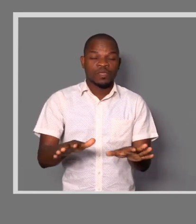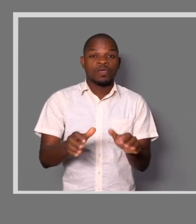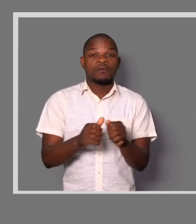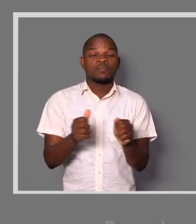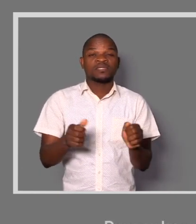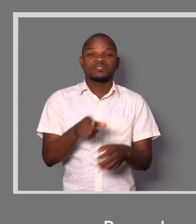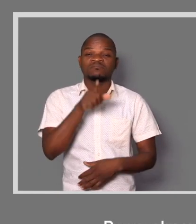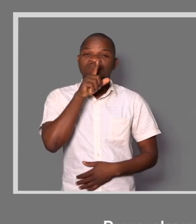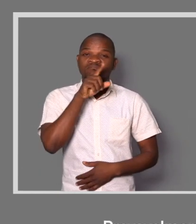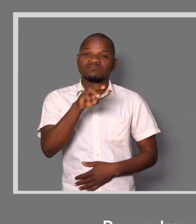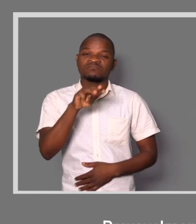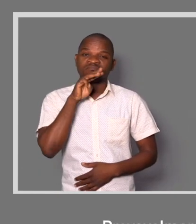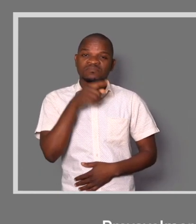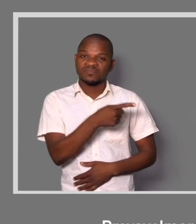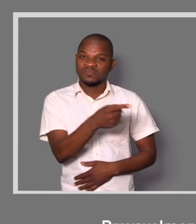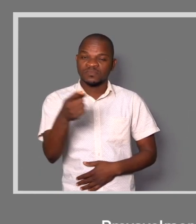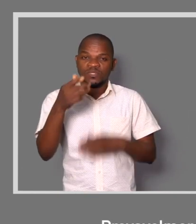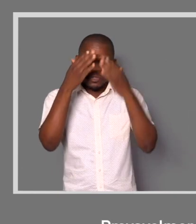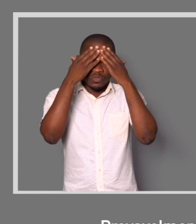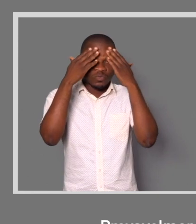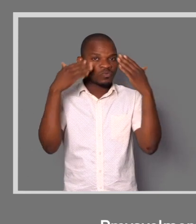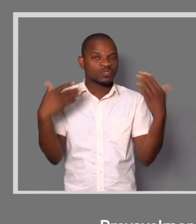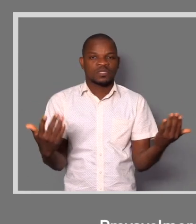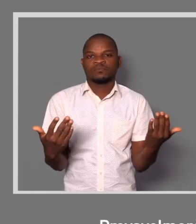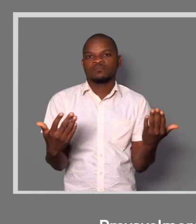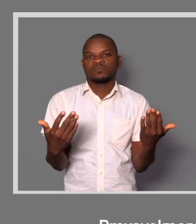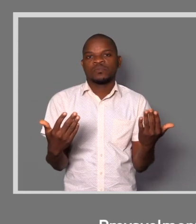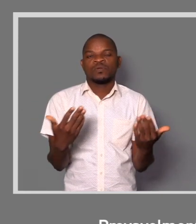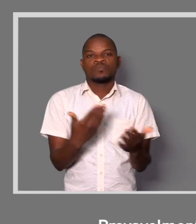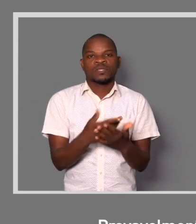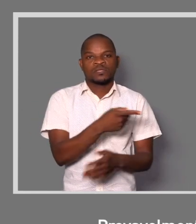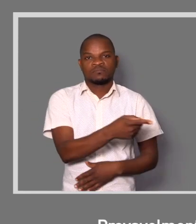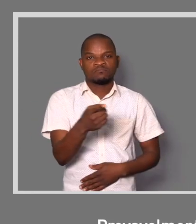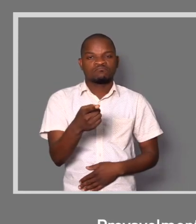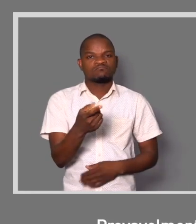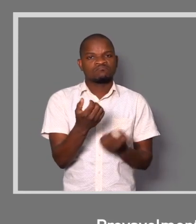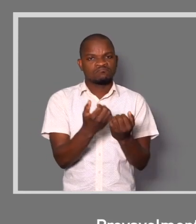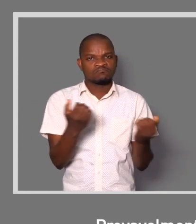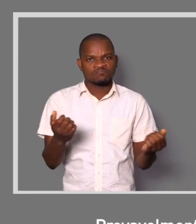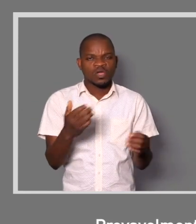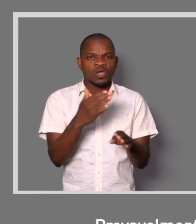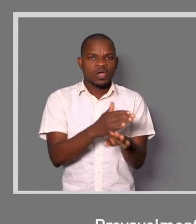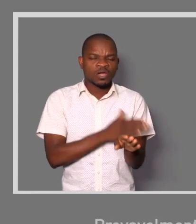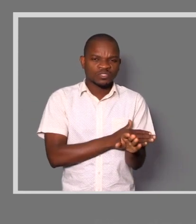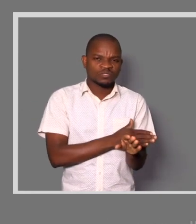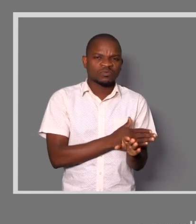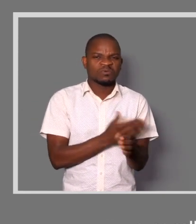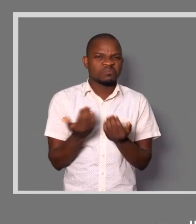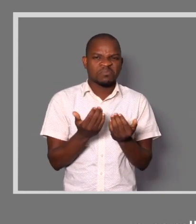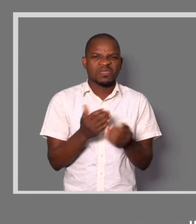provavelmente o maior choque para os pais é não saber que aquelas habilidades da primeira infância, e se calhar até dos zero